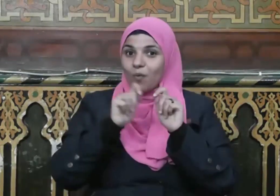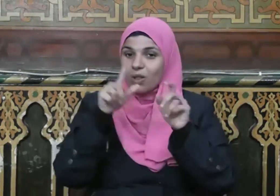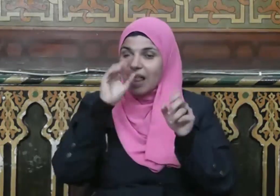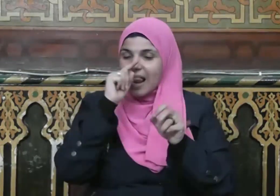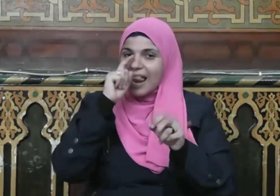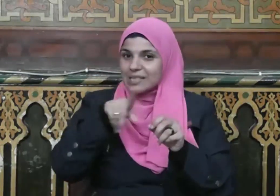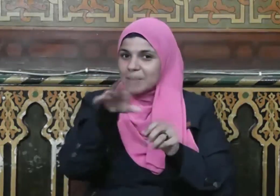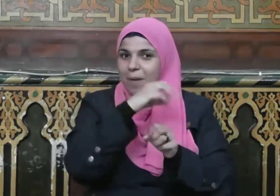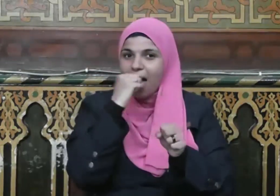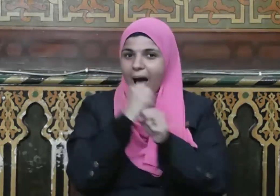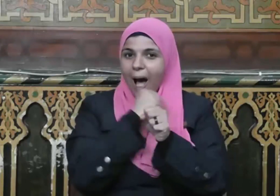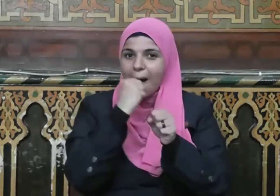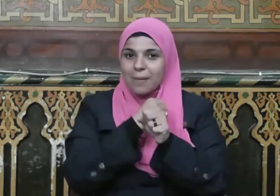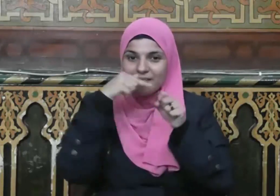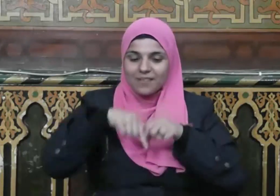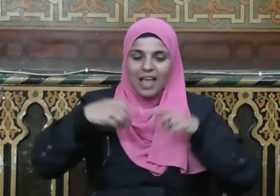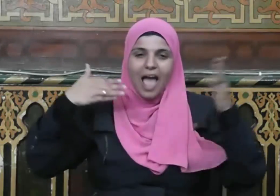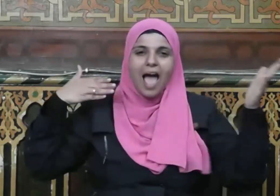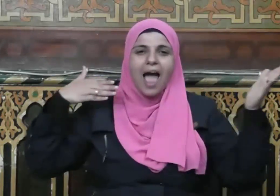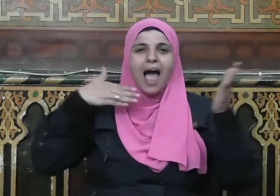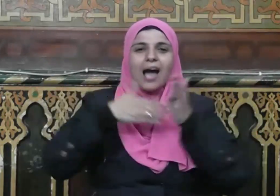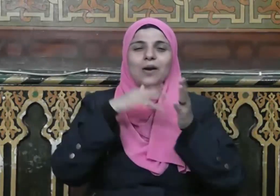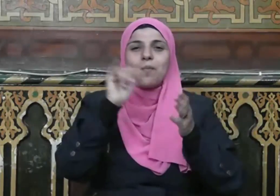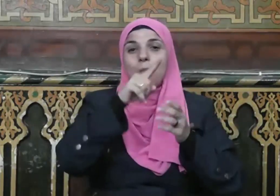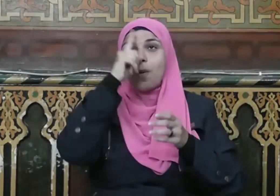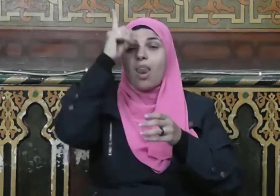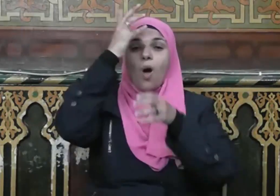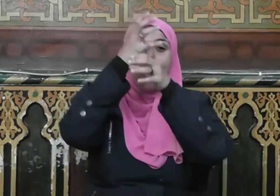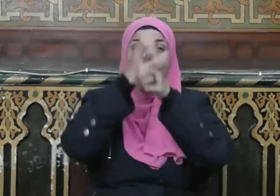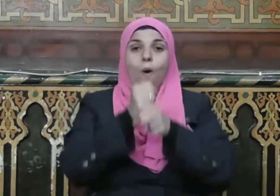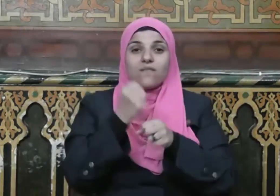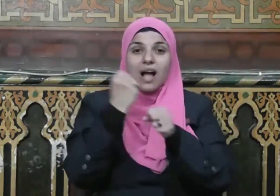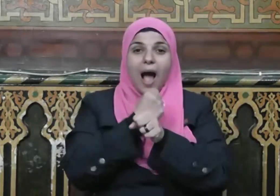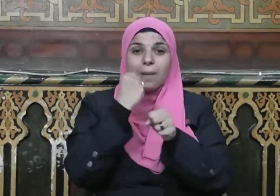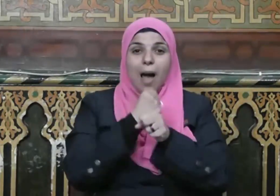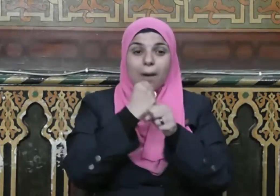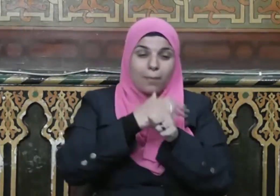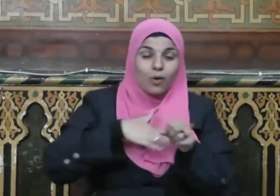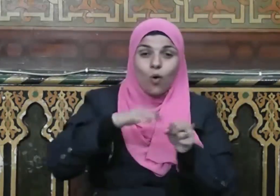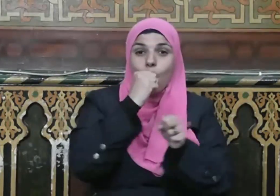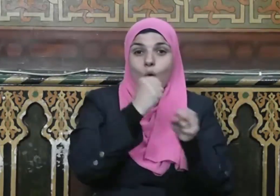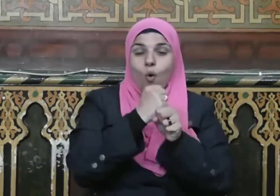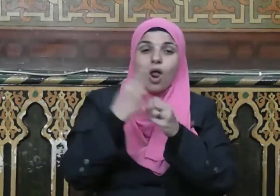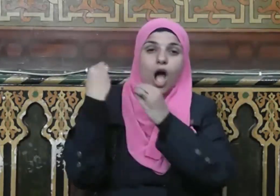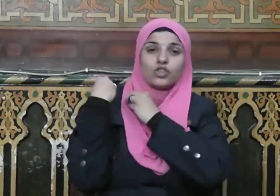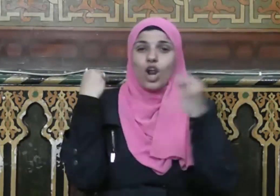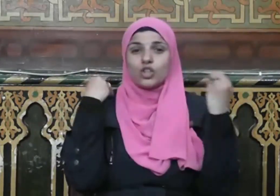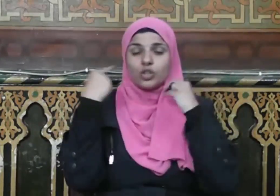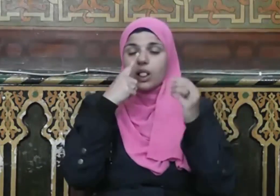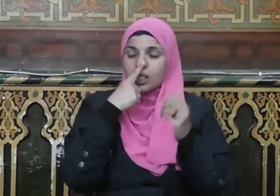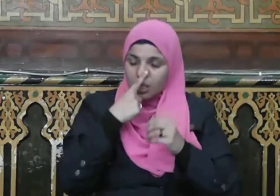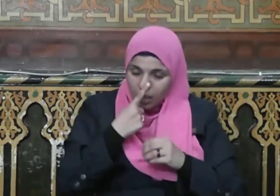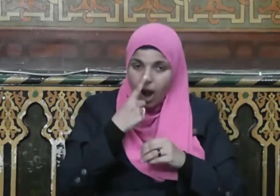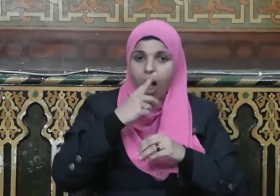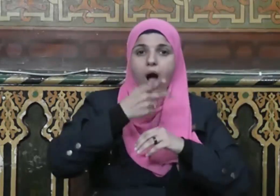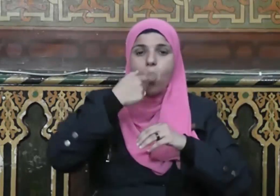بخواتيمها فمن وفقه الله سبحانه وتعالى للطاعة والعبادة